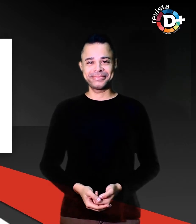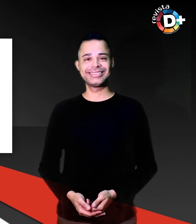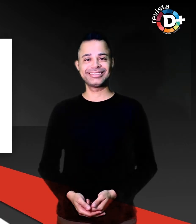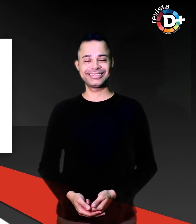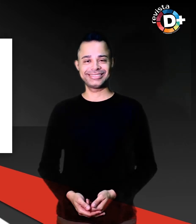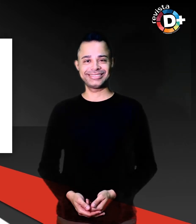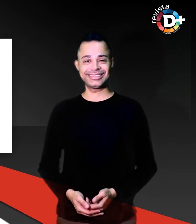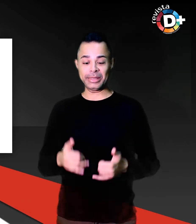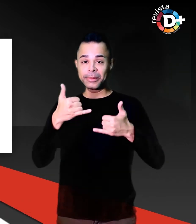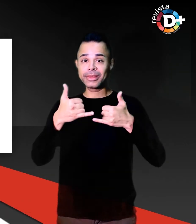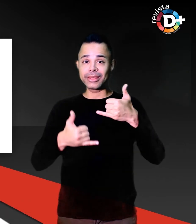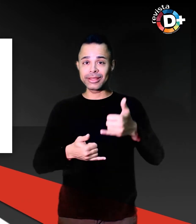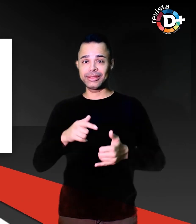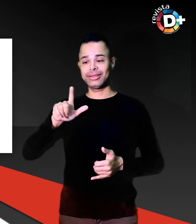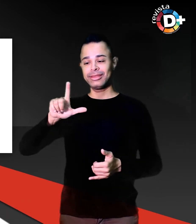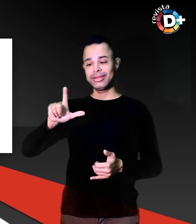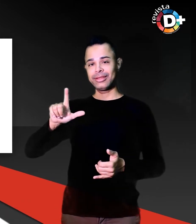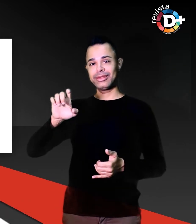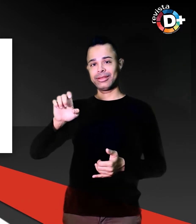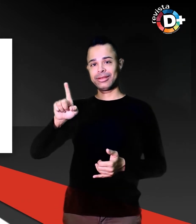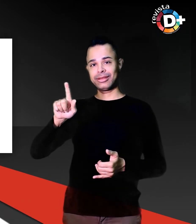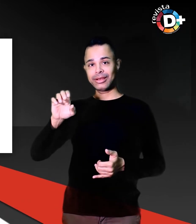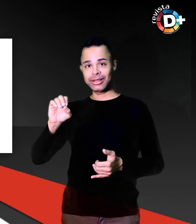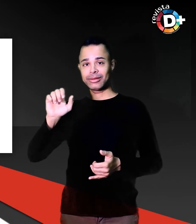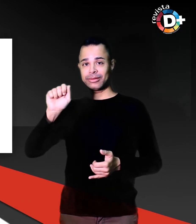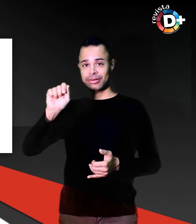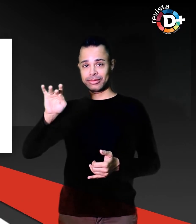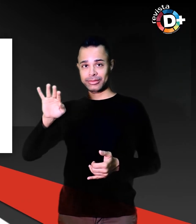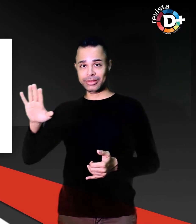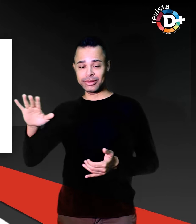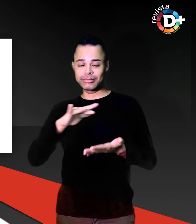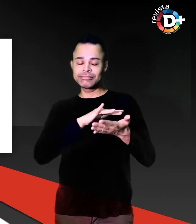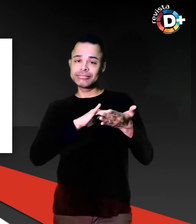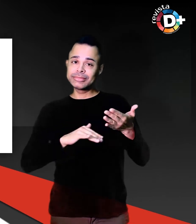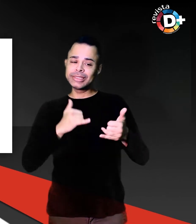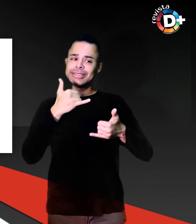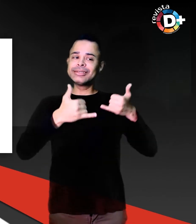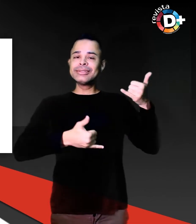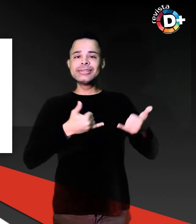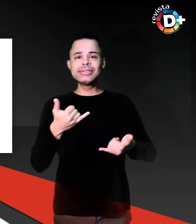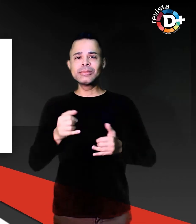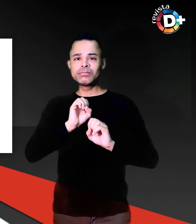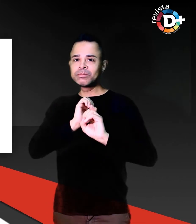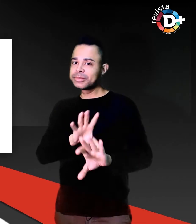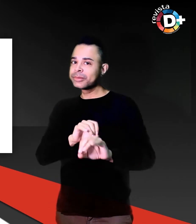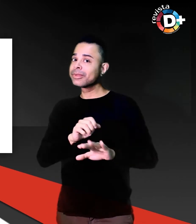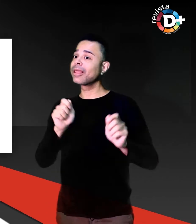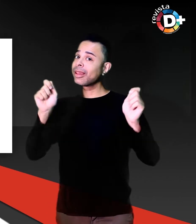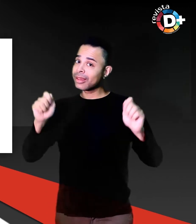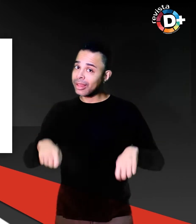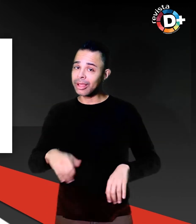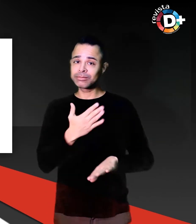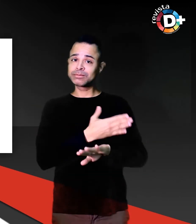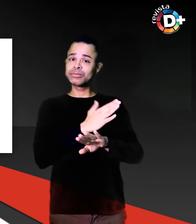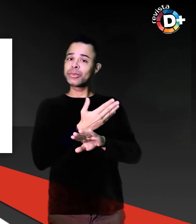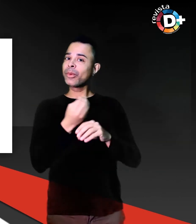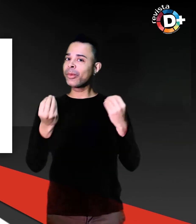ABC Diversão e educação agora podem andar juntas graças à tecnologia assistiva